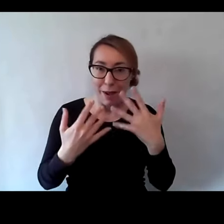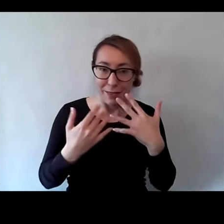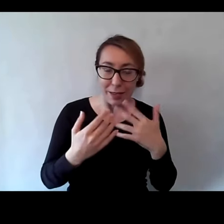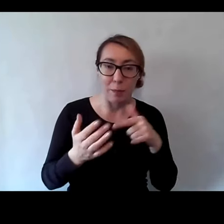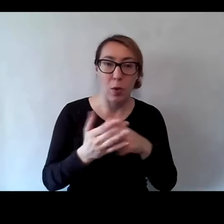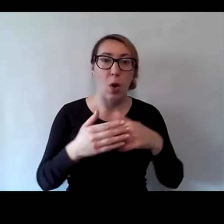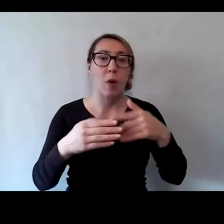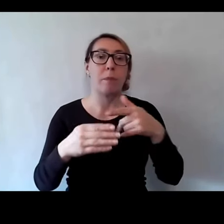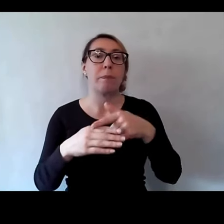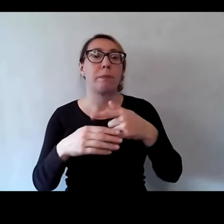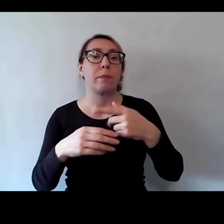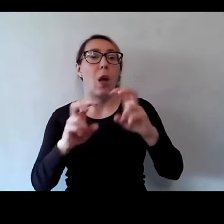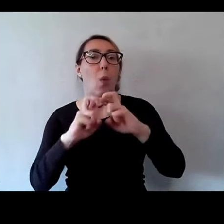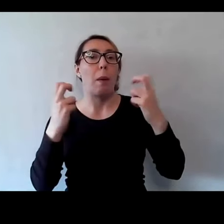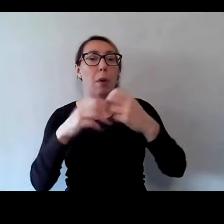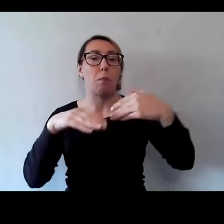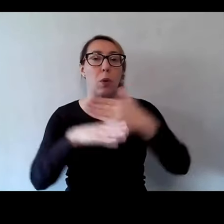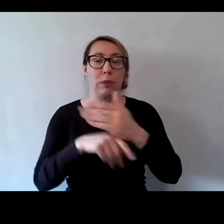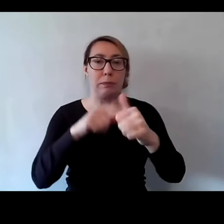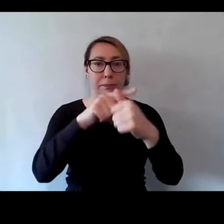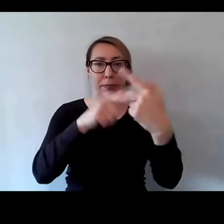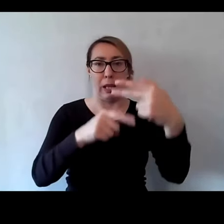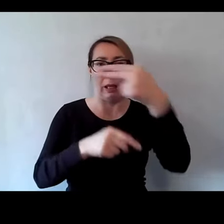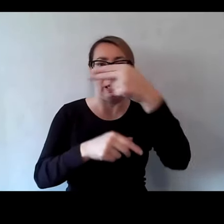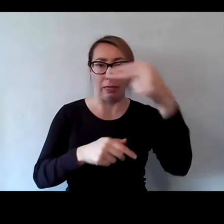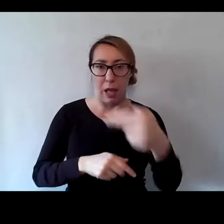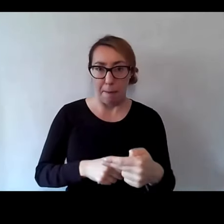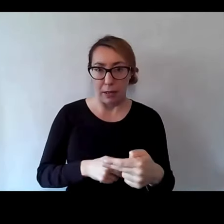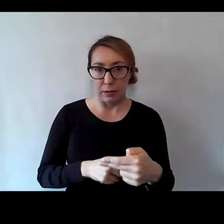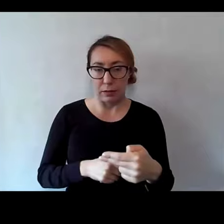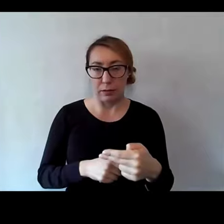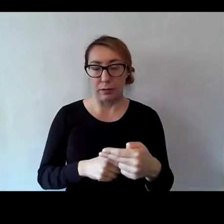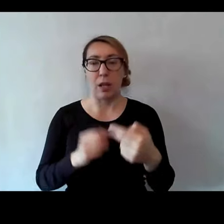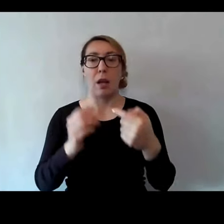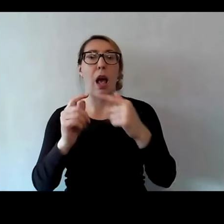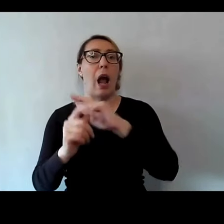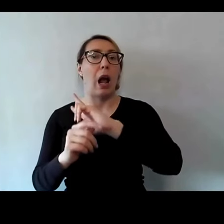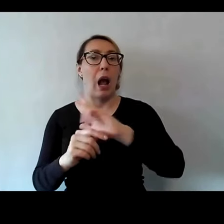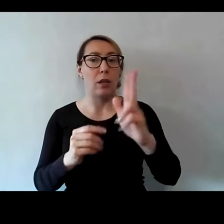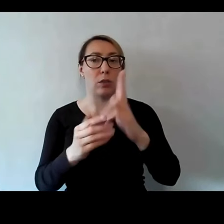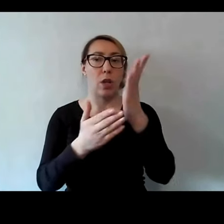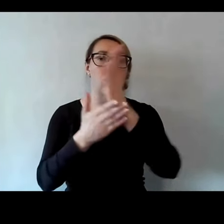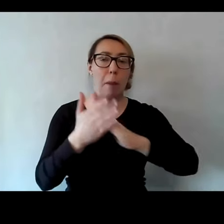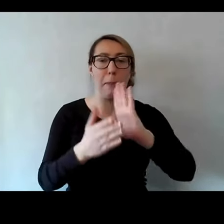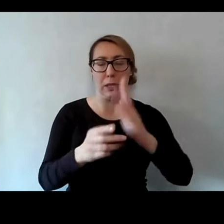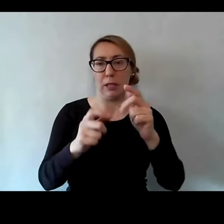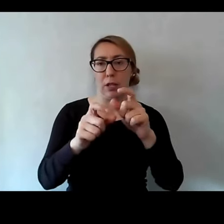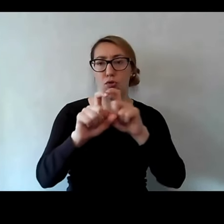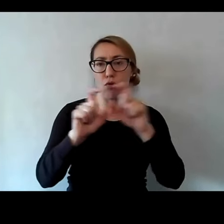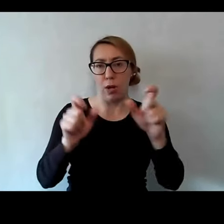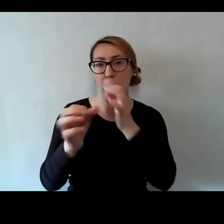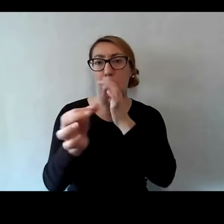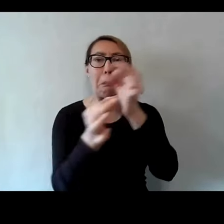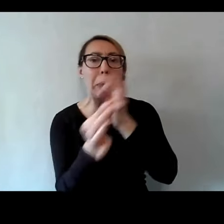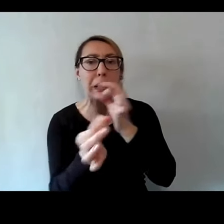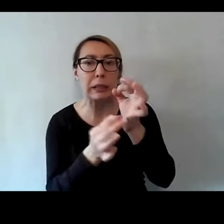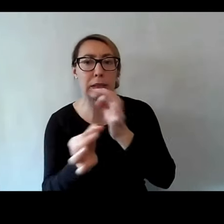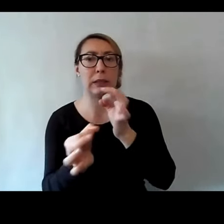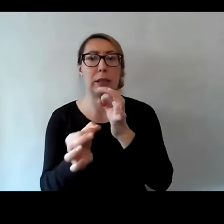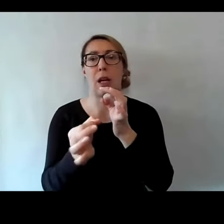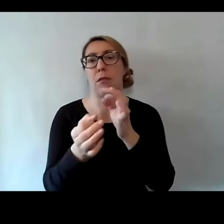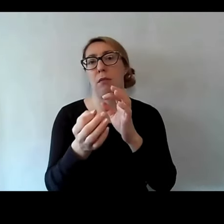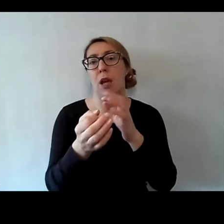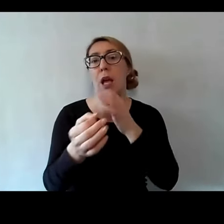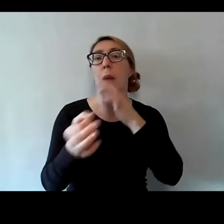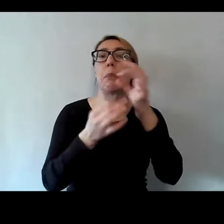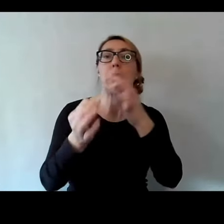podzielony na kilka takich bloków tematycznych i po każdym bloku będzie też czas na zadawanie pytań. Pytania